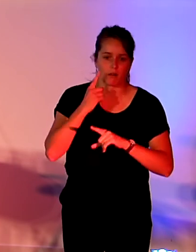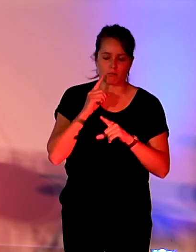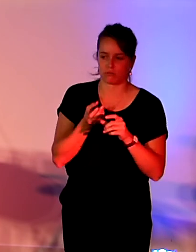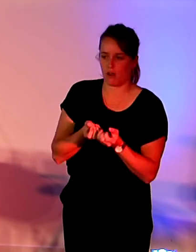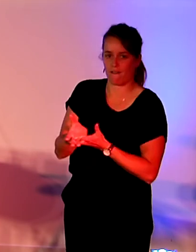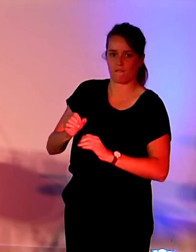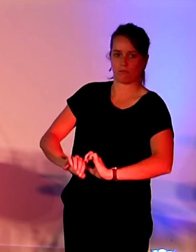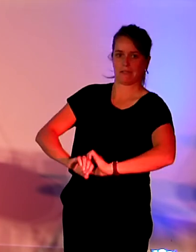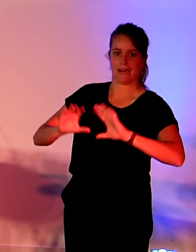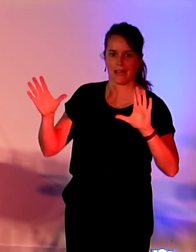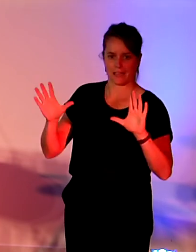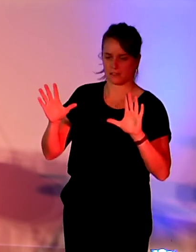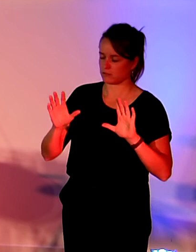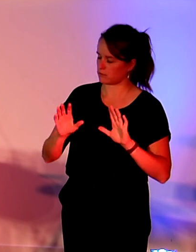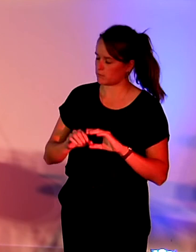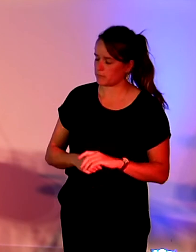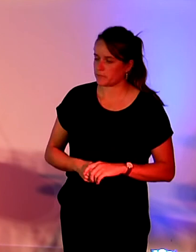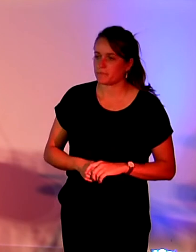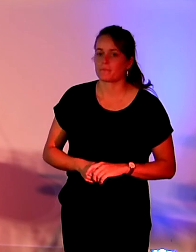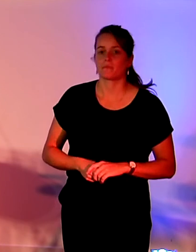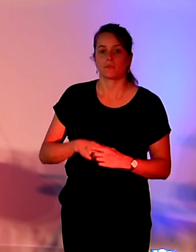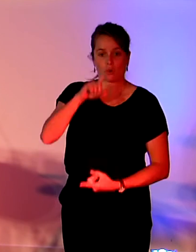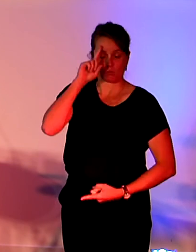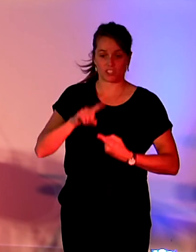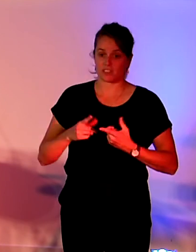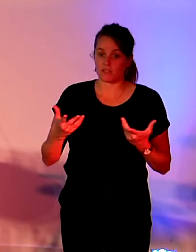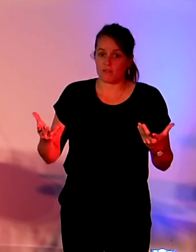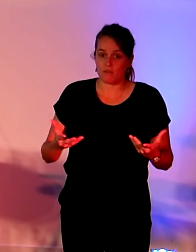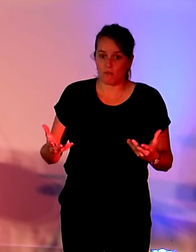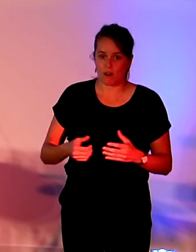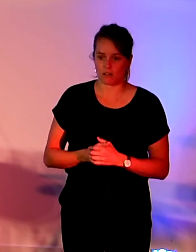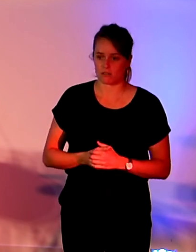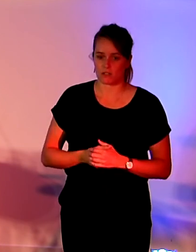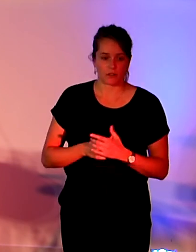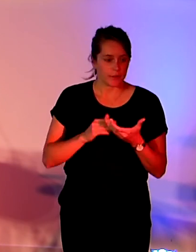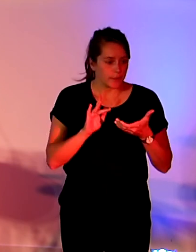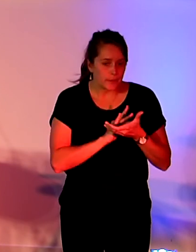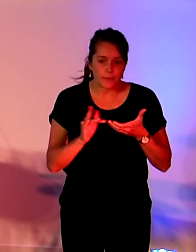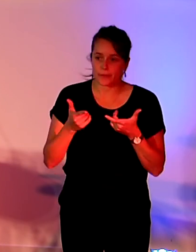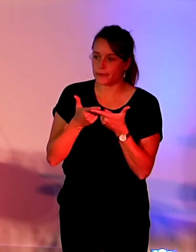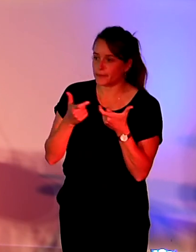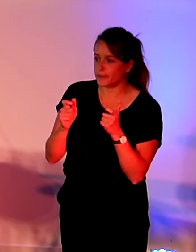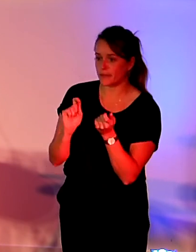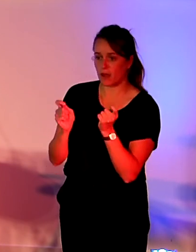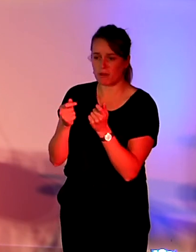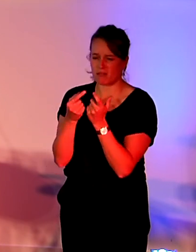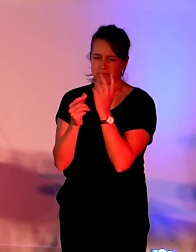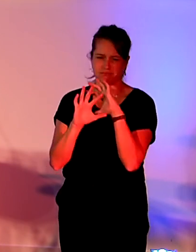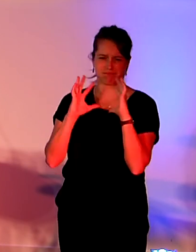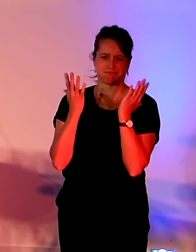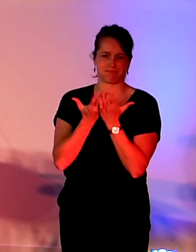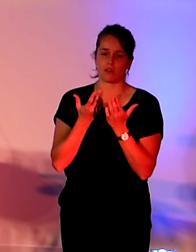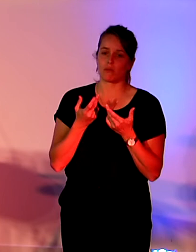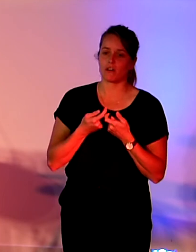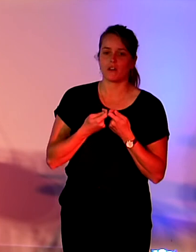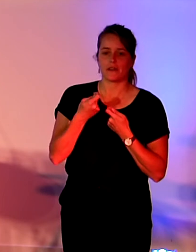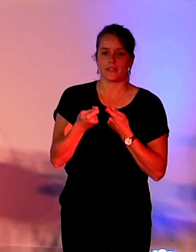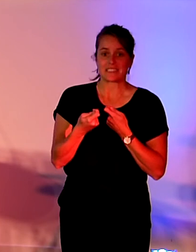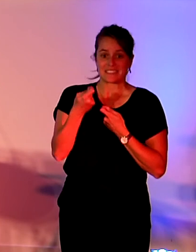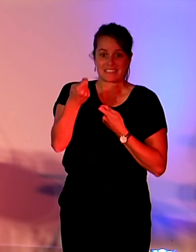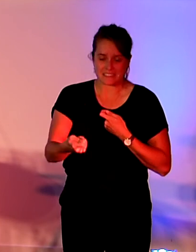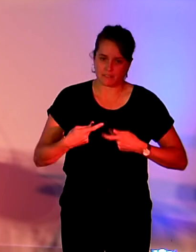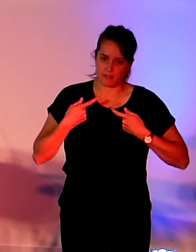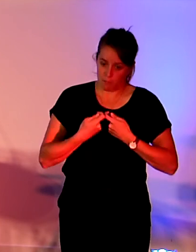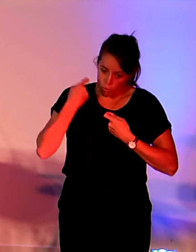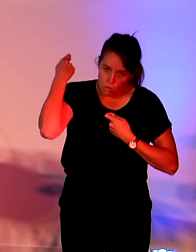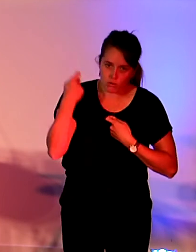aussi à prolonger la durée de vie des produits numériques en obligeant les fabricants à fournir des